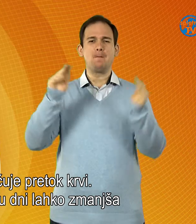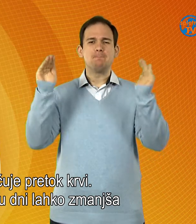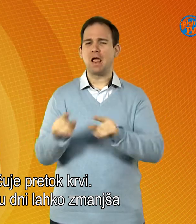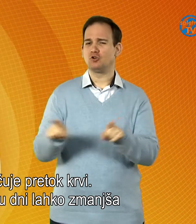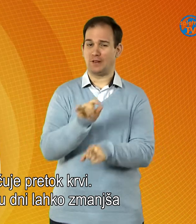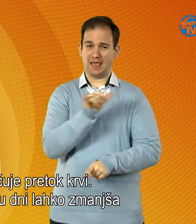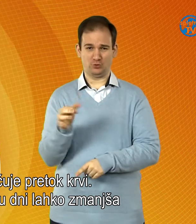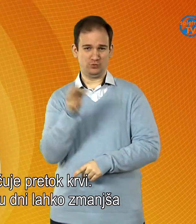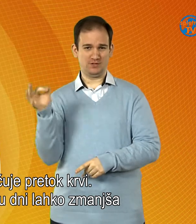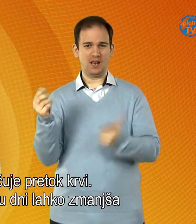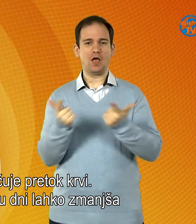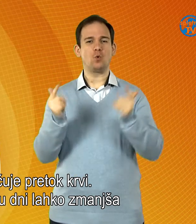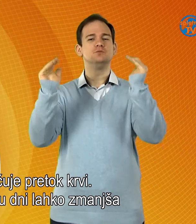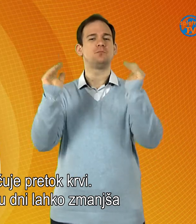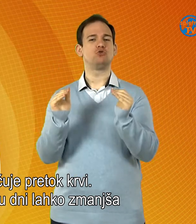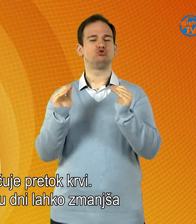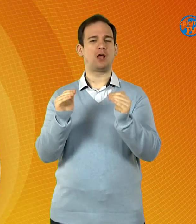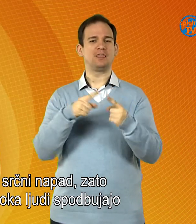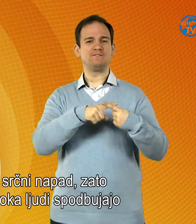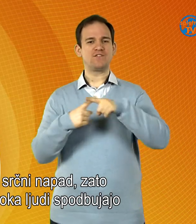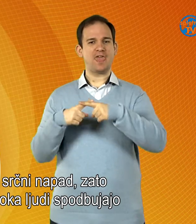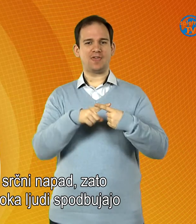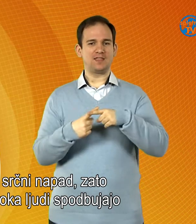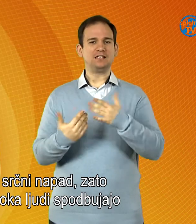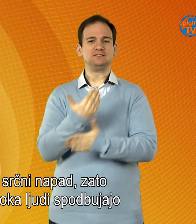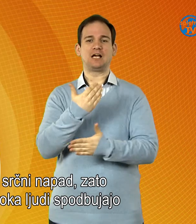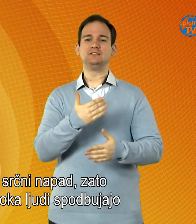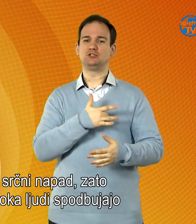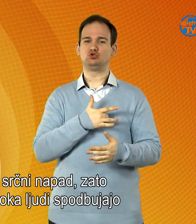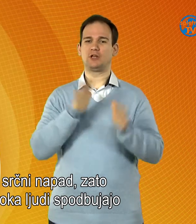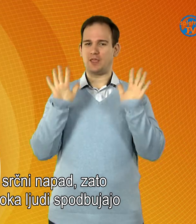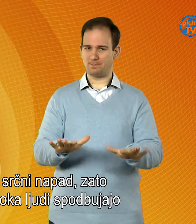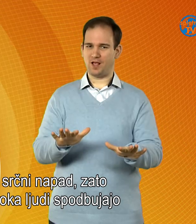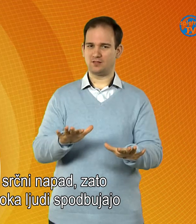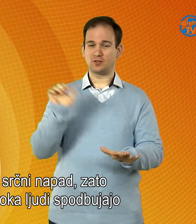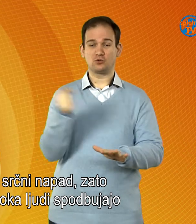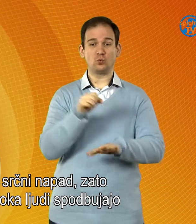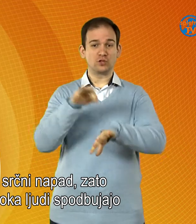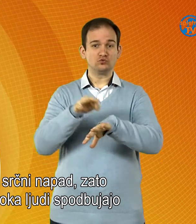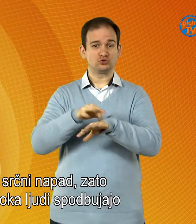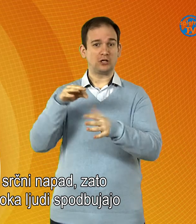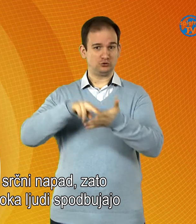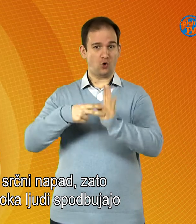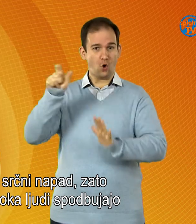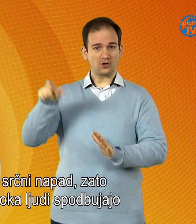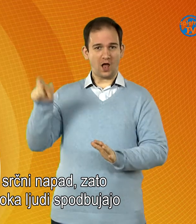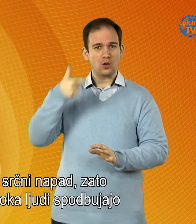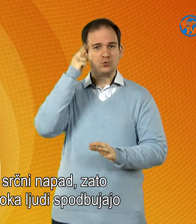V manj kot letu dni lahko zmanjša tveganje za srčni napad, zato zdravniška stroka ljudi spodbuja o gledanju